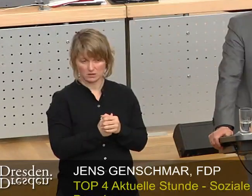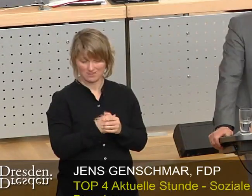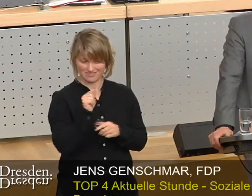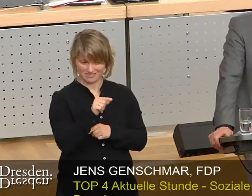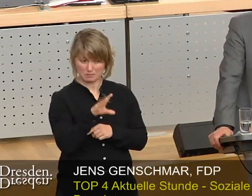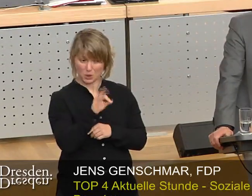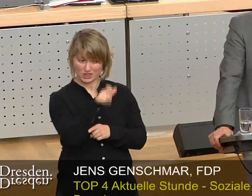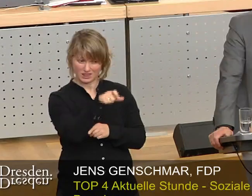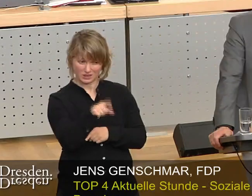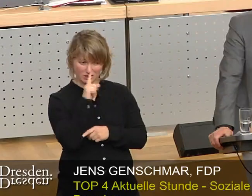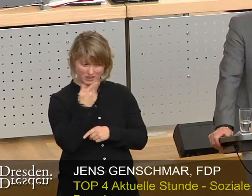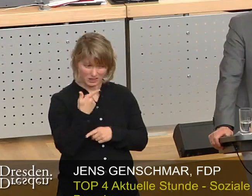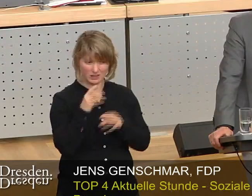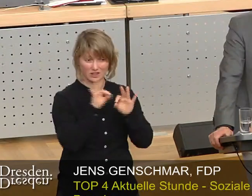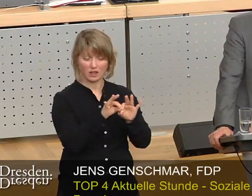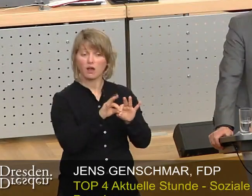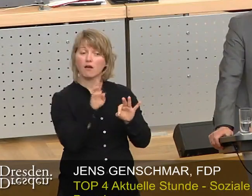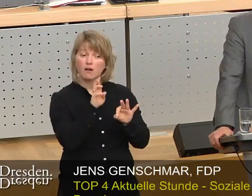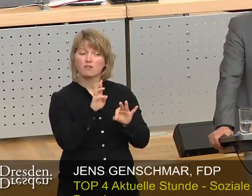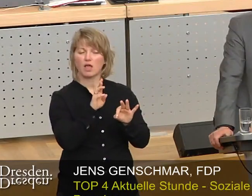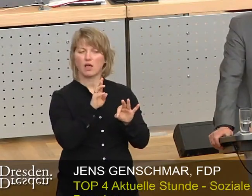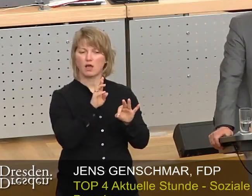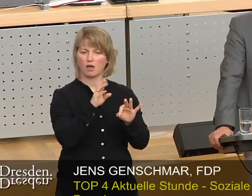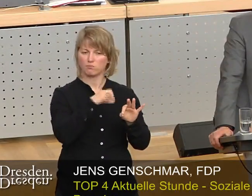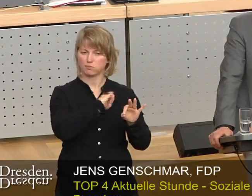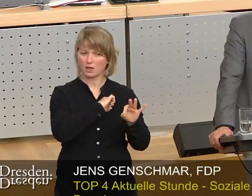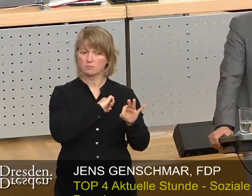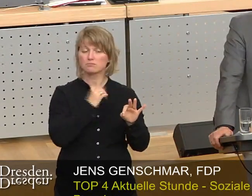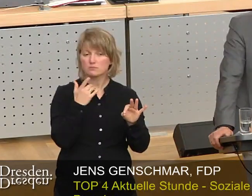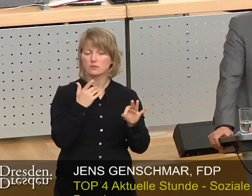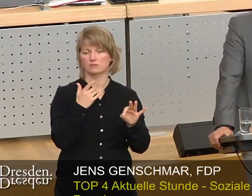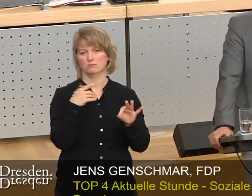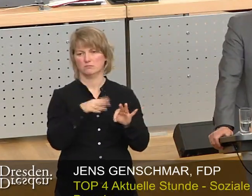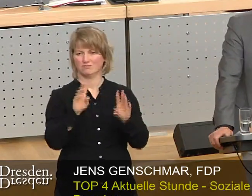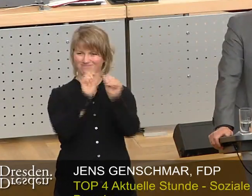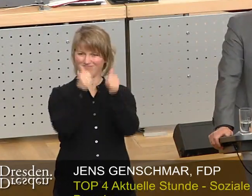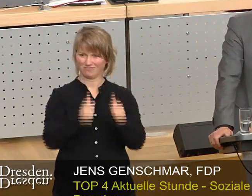Personenkreis zugutekommen, wem die Gestaltungsmehrheit vorgibt, helfen zu wollen.